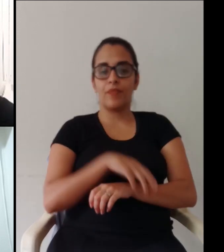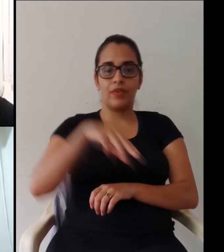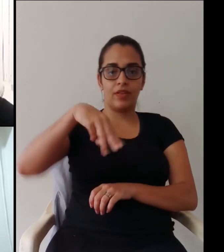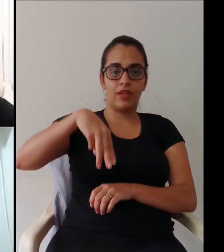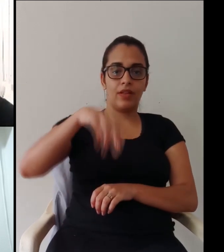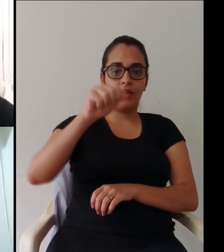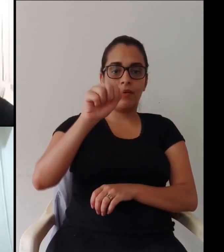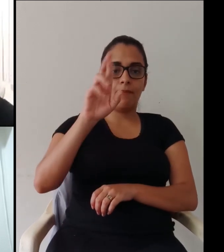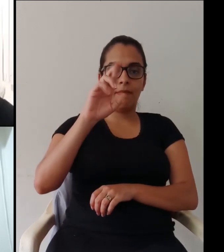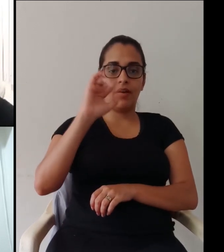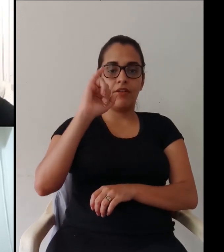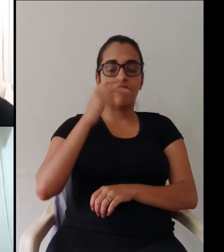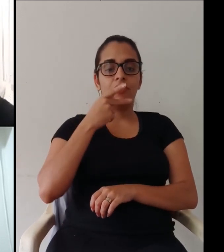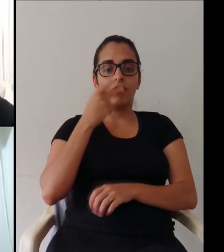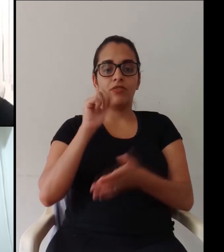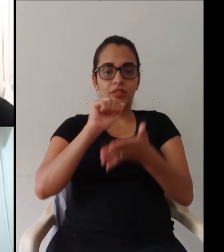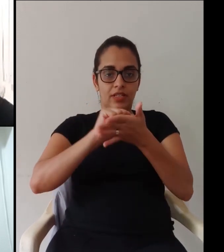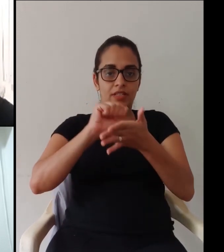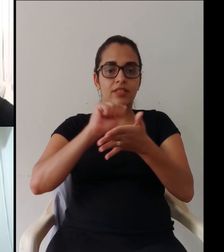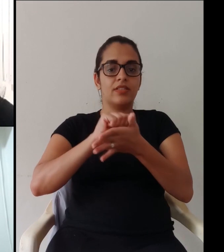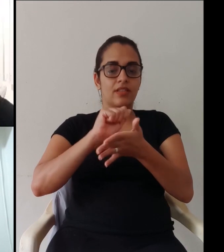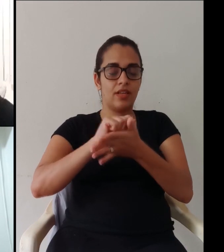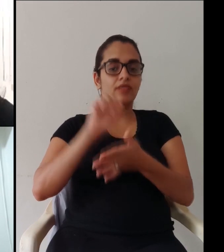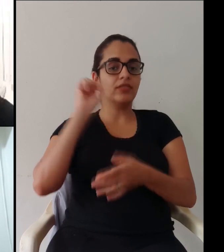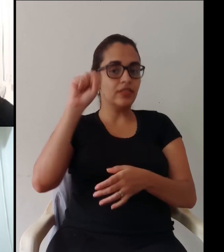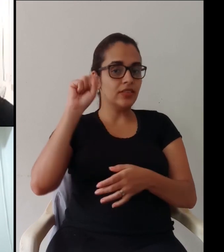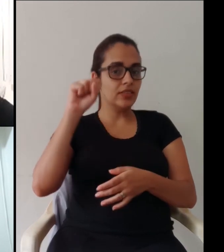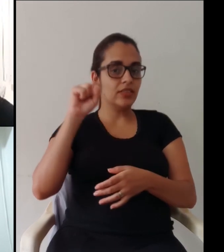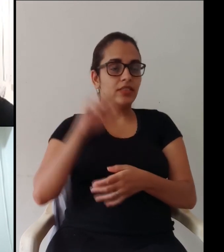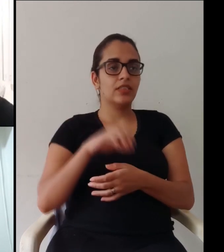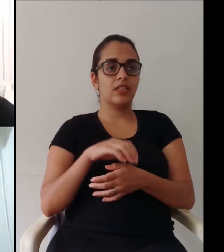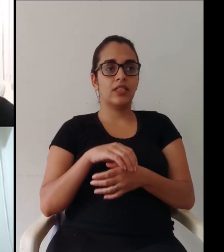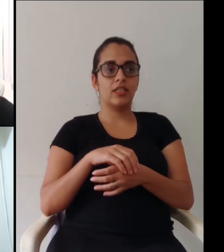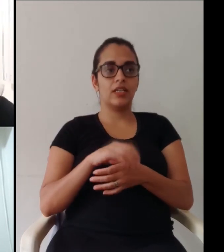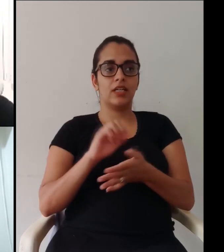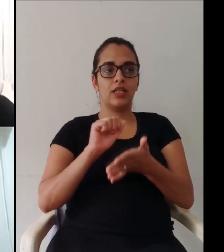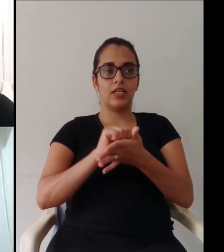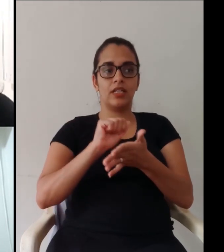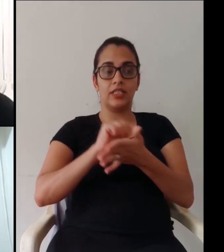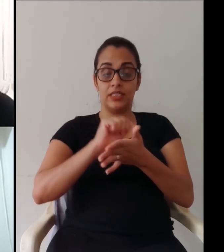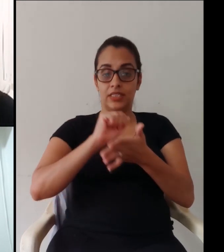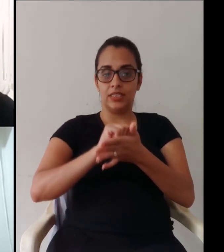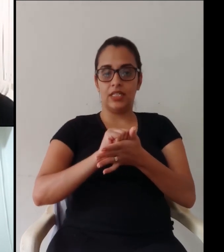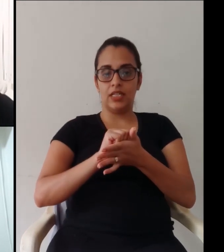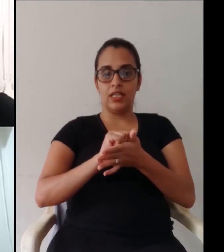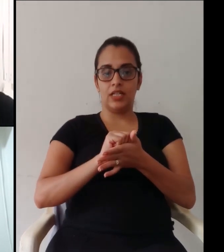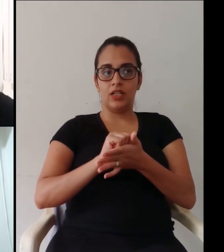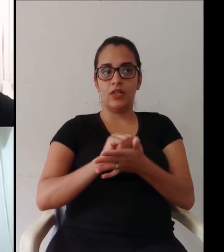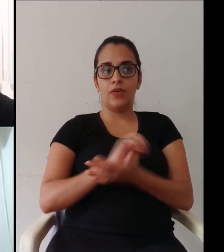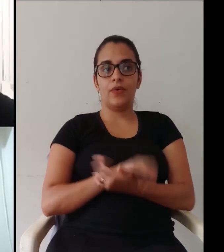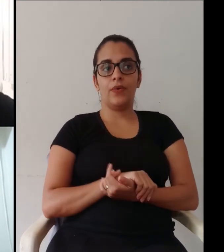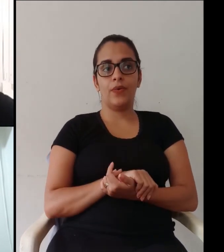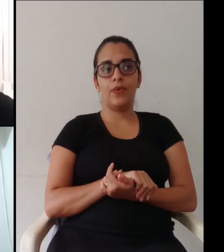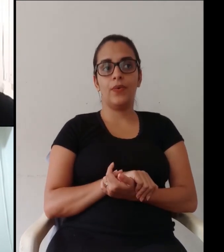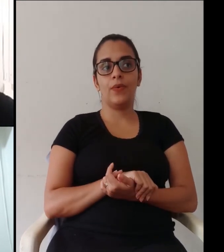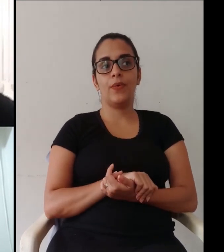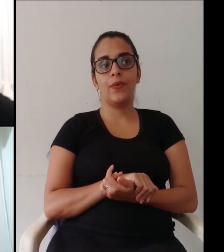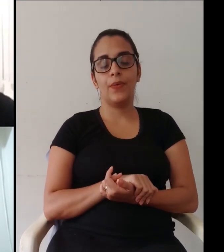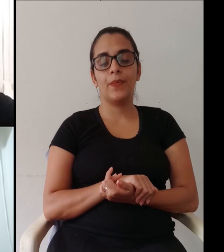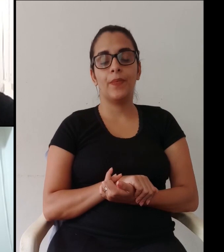urbana né por dentro do colo Mariela falou dos polos presenciais e esse tem que ser um desafio